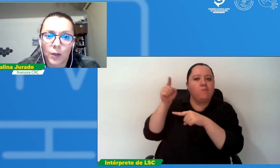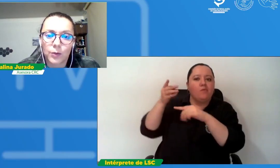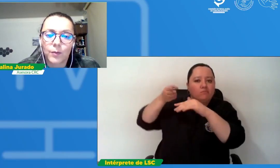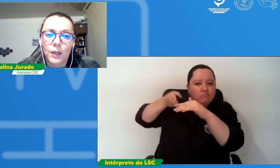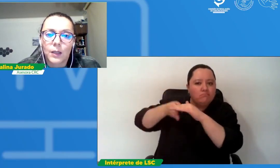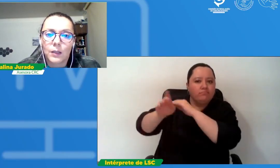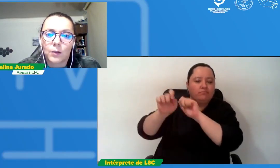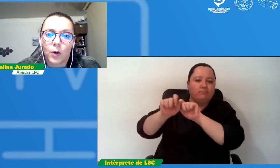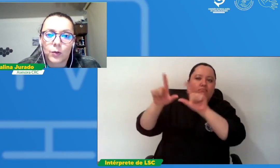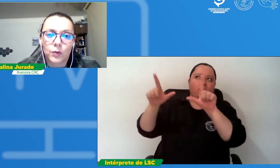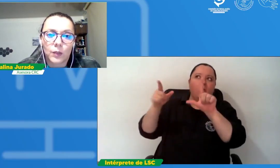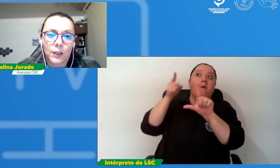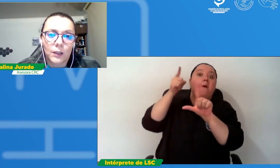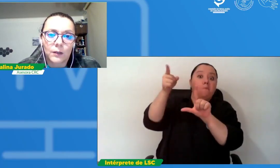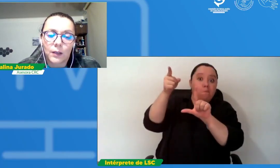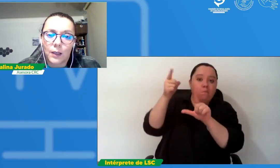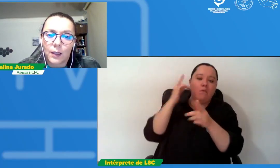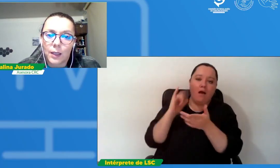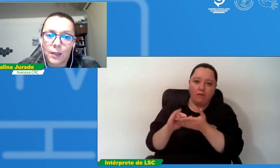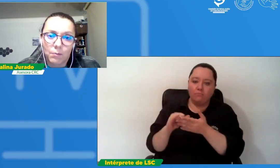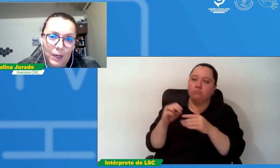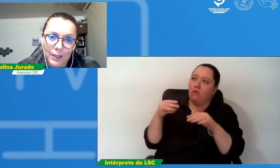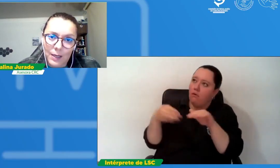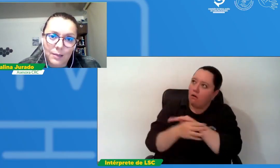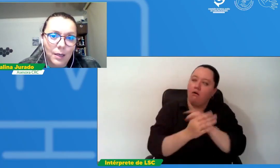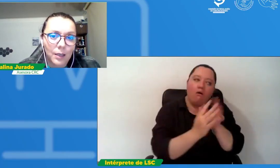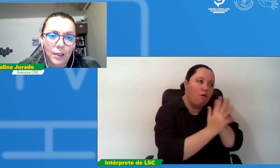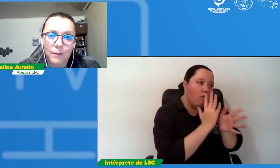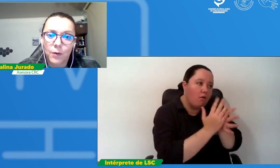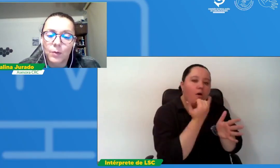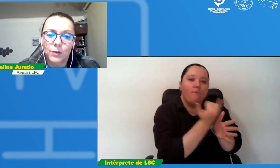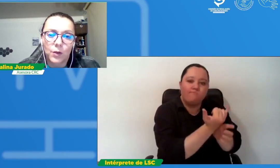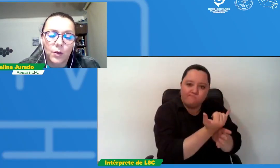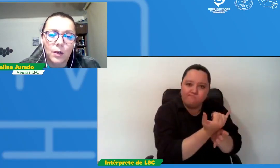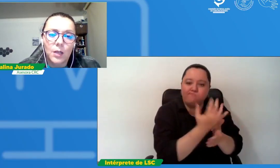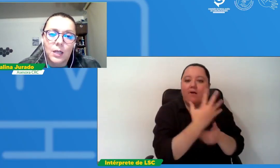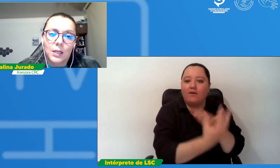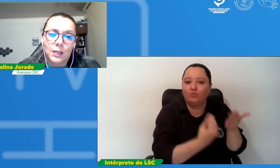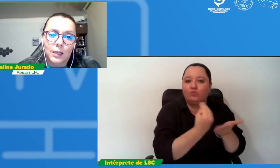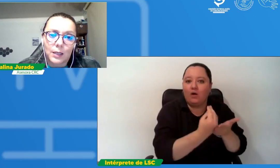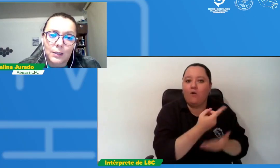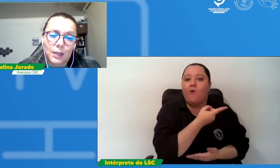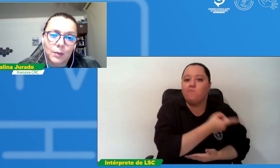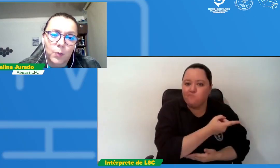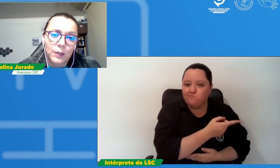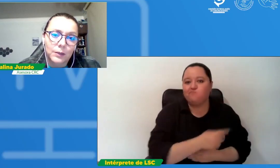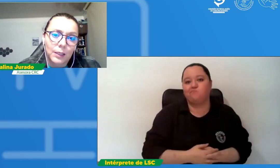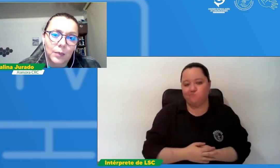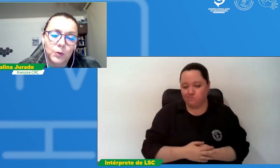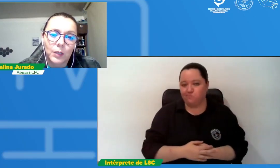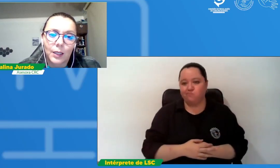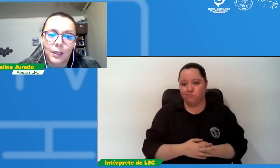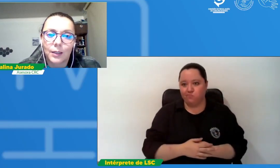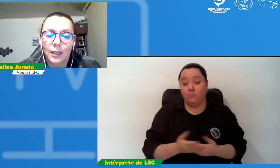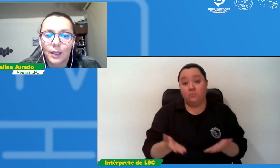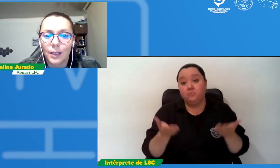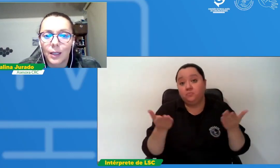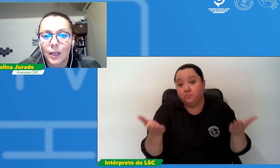entonces ahí está la información está dispuesta digamos que en las